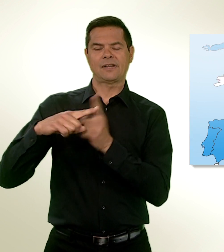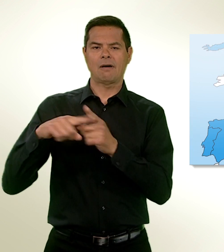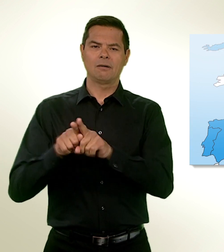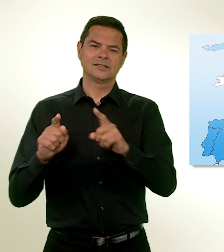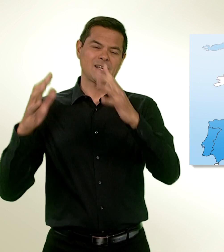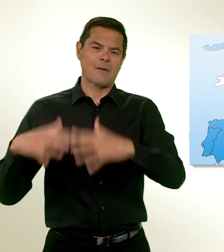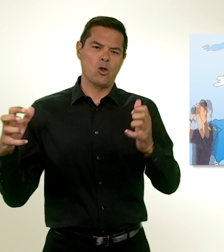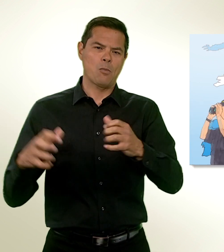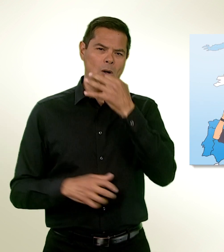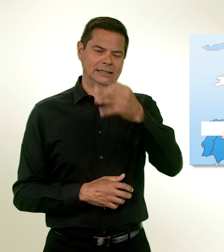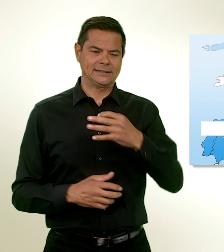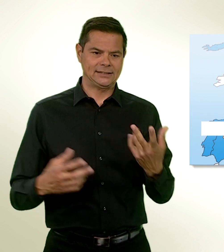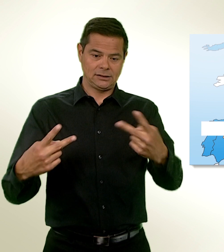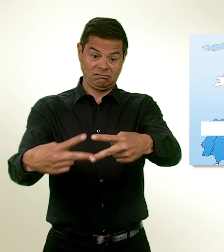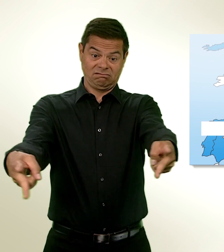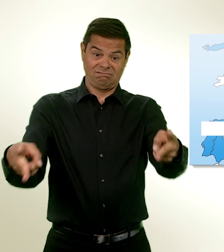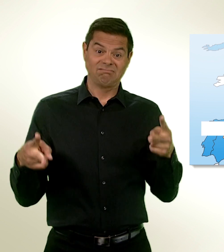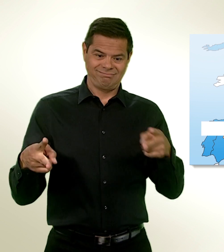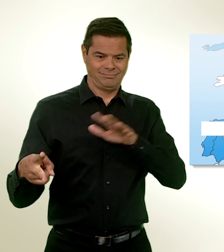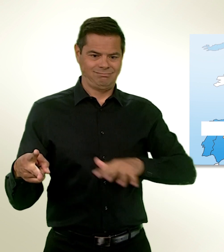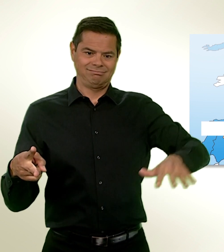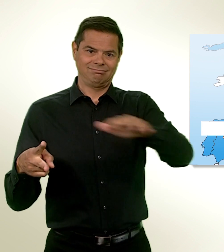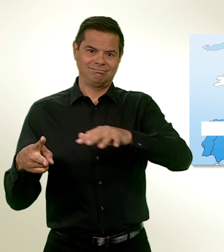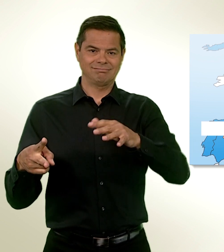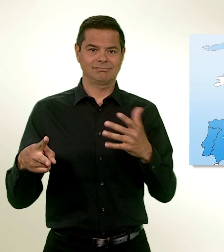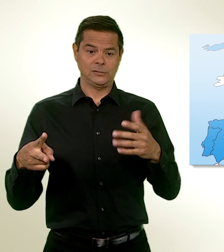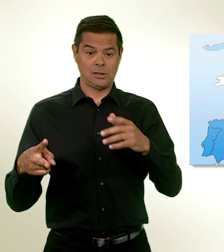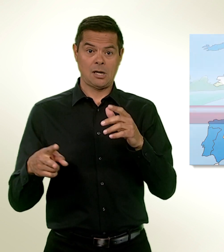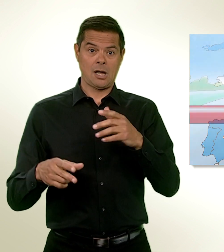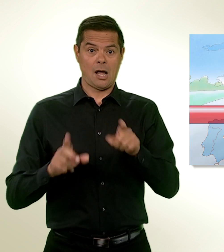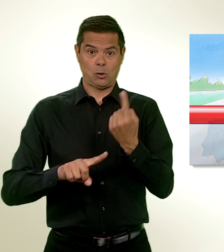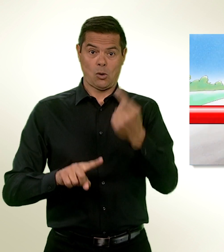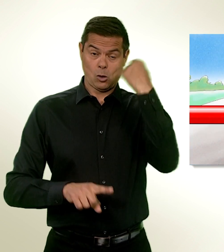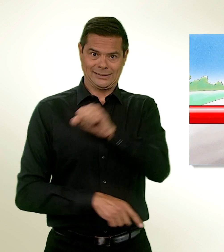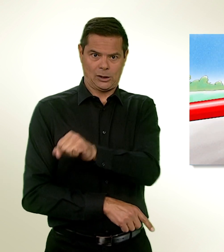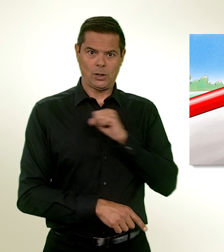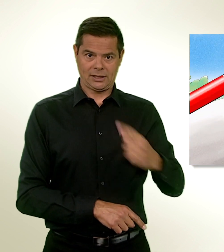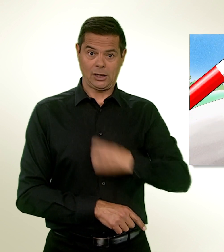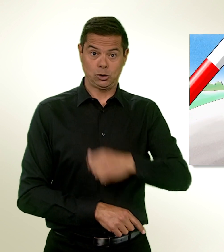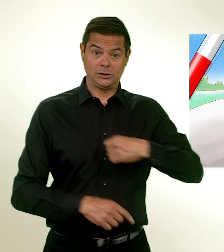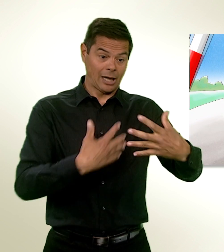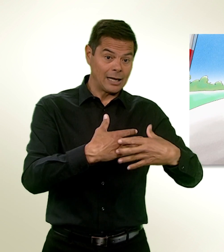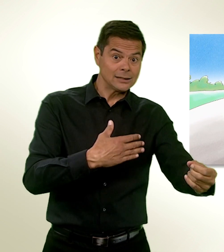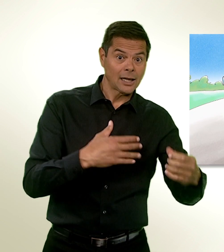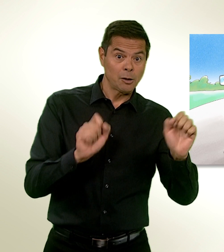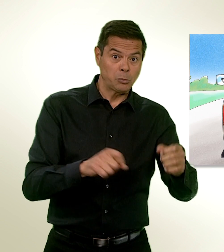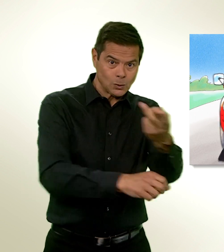indissociable de ce qui peut se passer aux frontières extérieures de Schengen. Frontex joue un rôle important. Sans contrôle